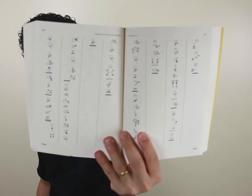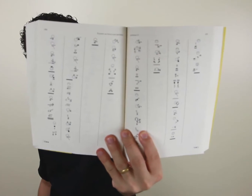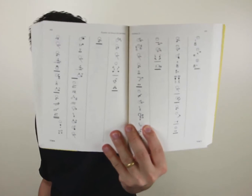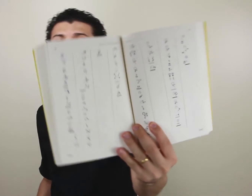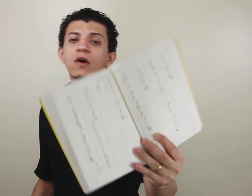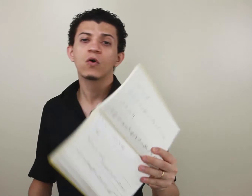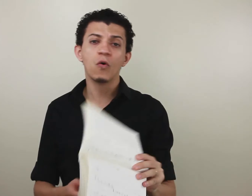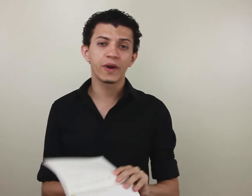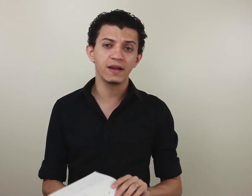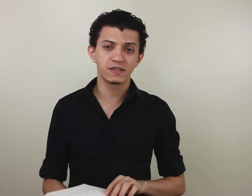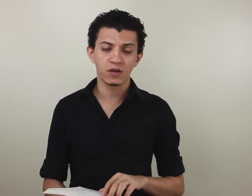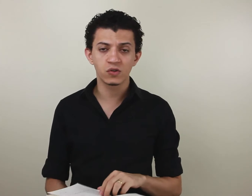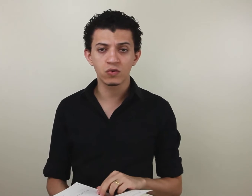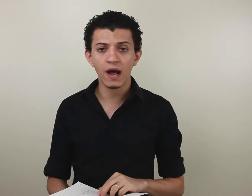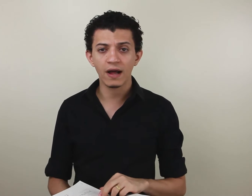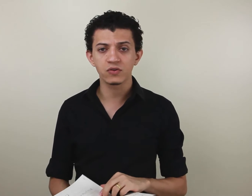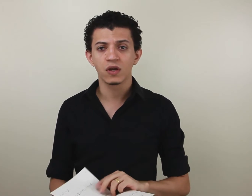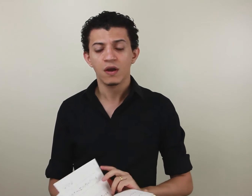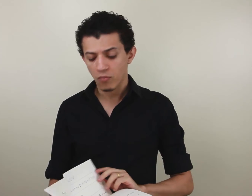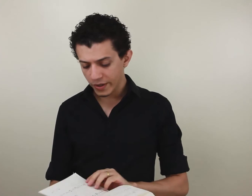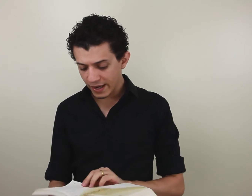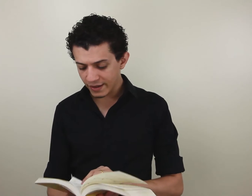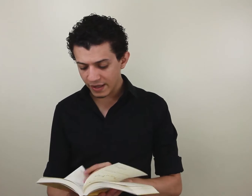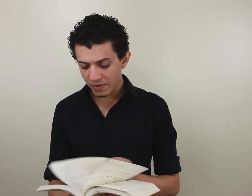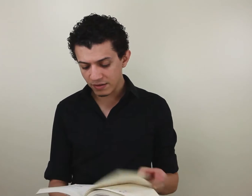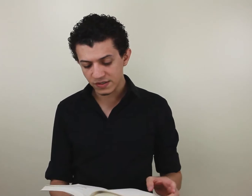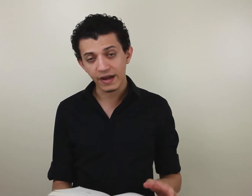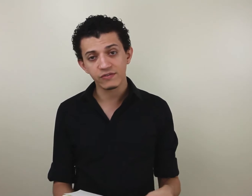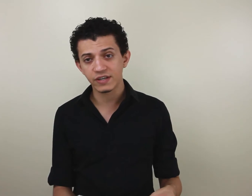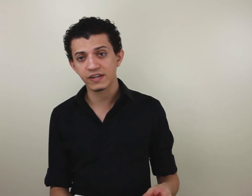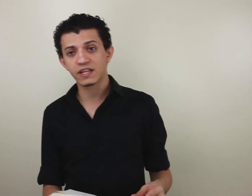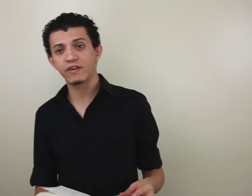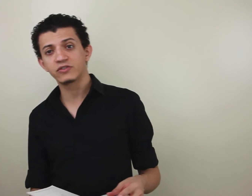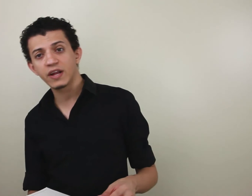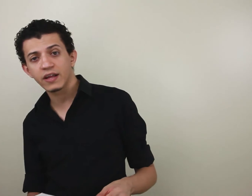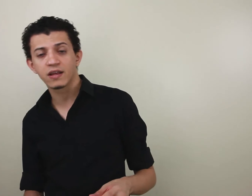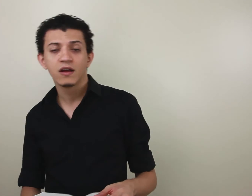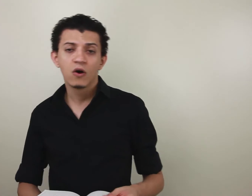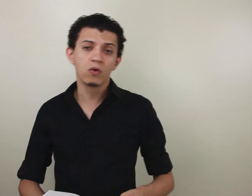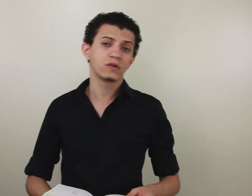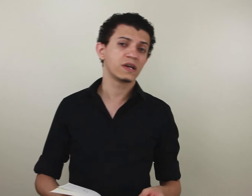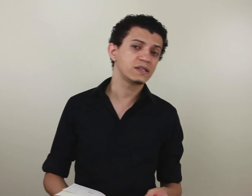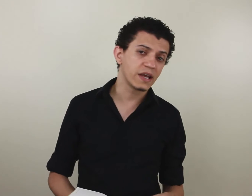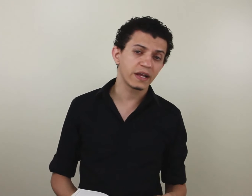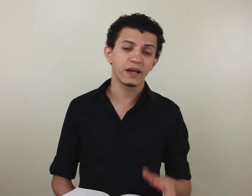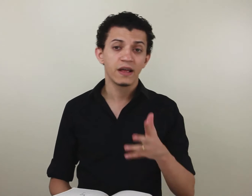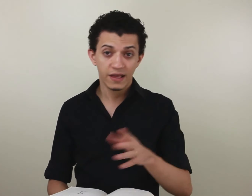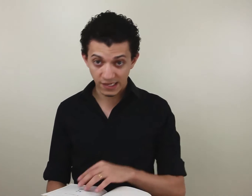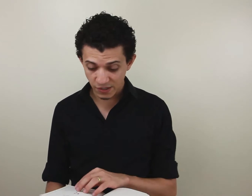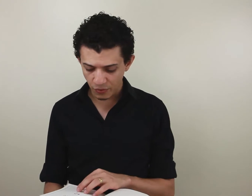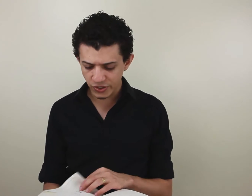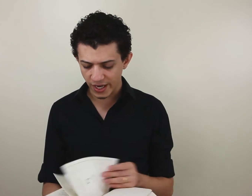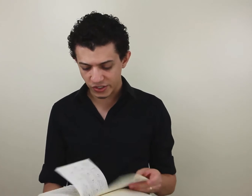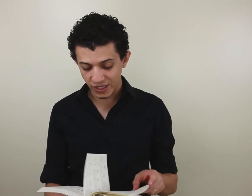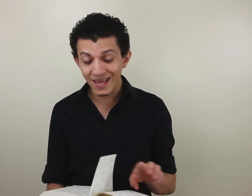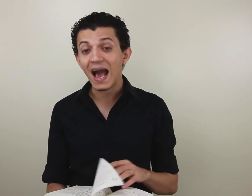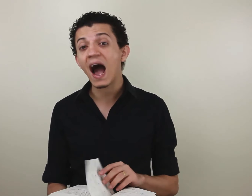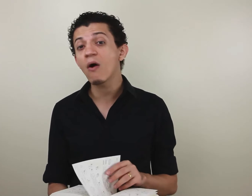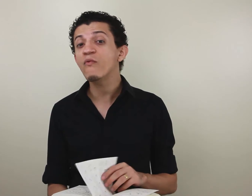textos, como que eles estão estruturados, por que determinados sinais você vai escrever à direita, outros à esquerda, e assim por diante. E, ao